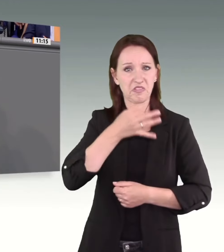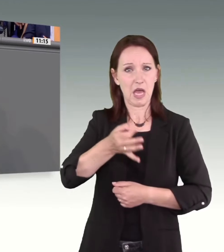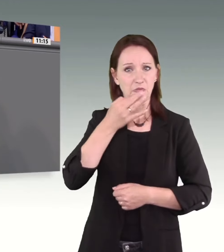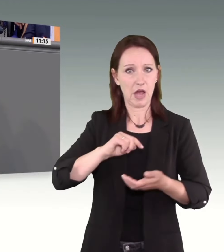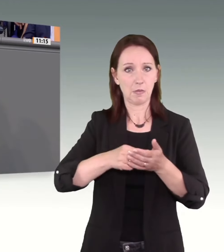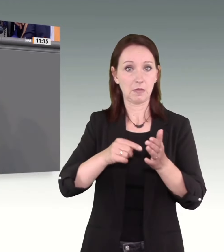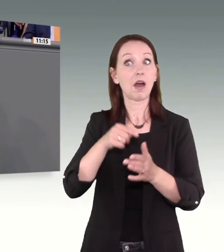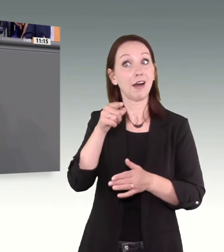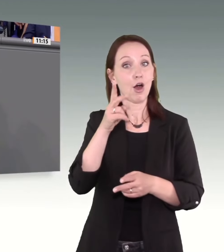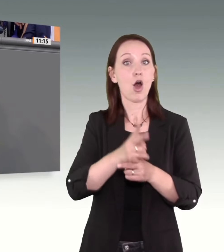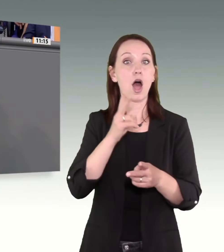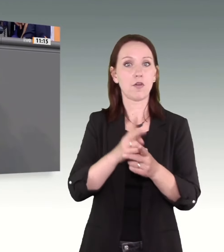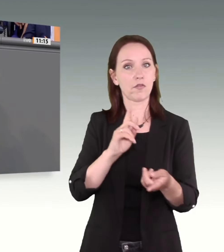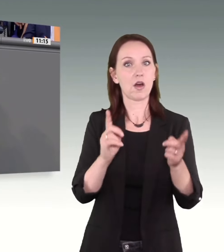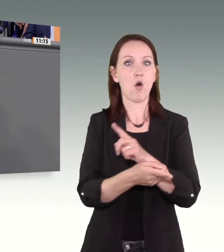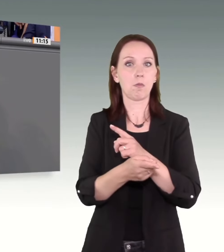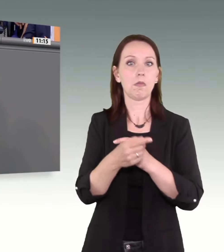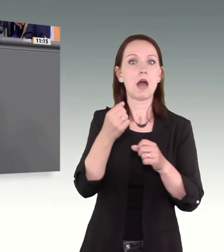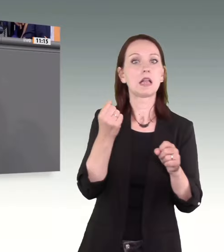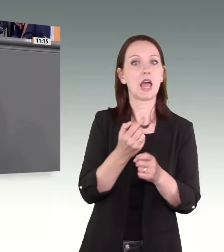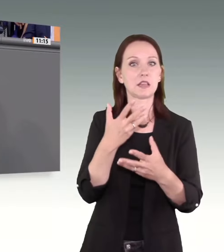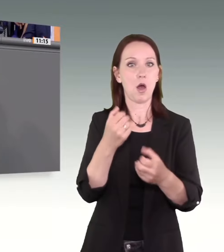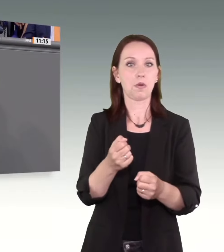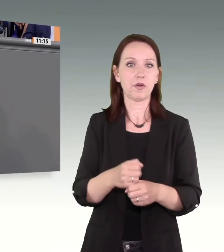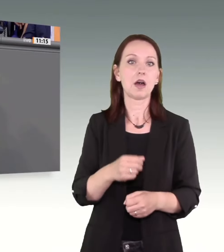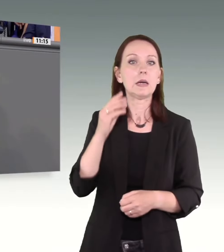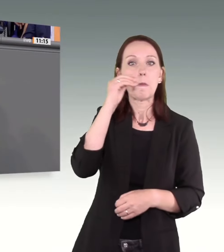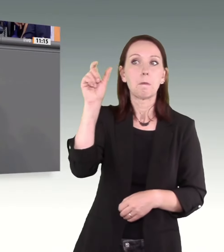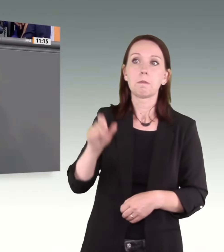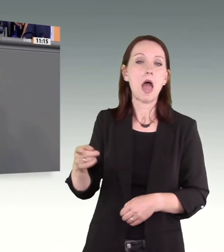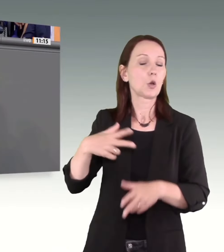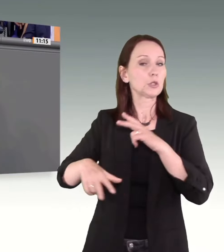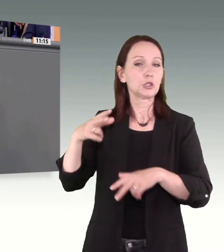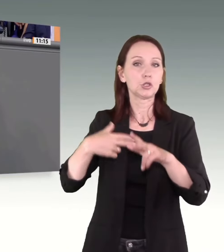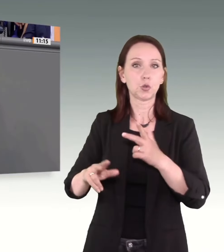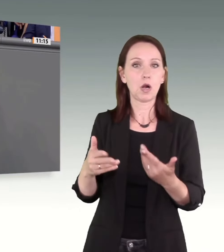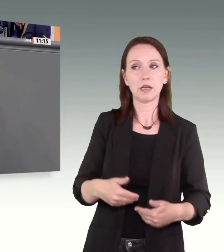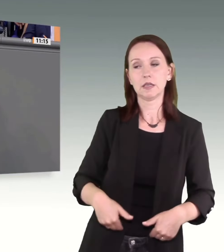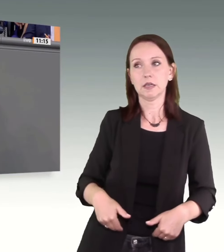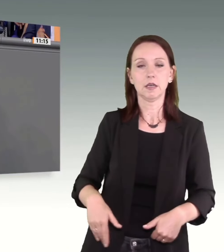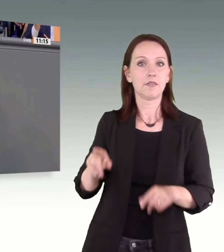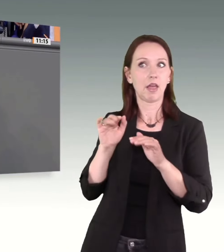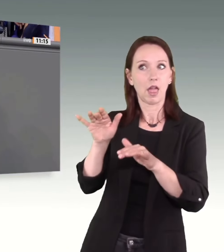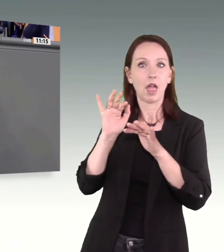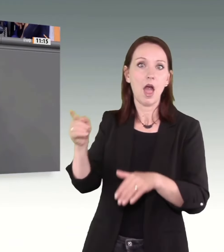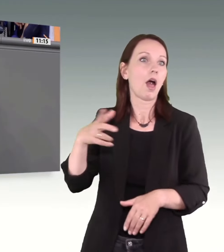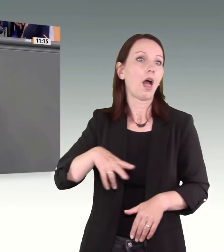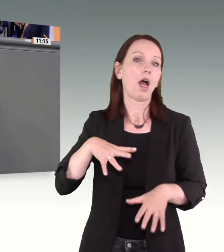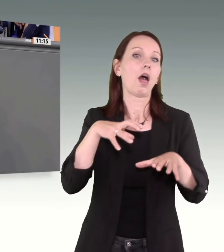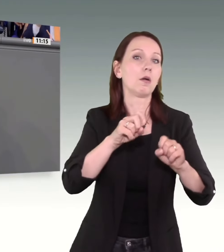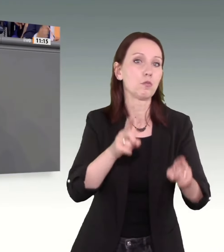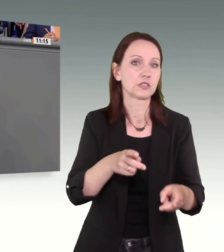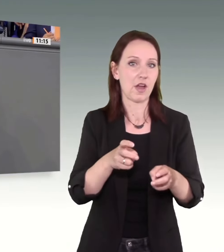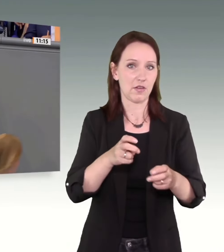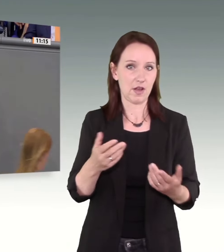Der animierte Mann, der quasi unschuldig seinen Trieben erlag. Von vermuteten 125 000 Vergewaltigungen im